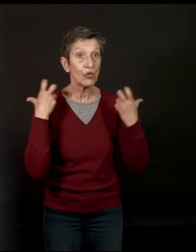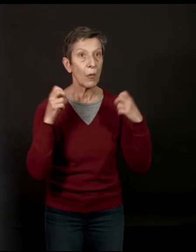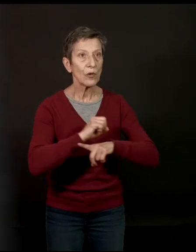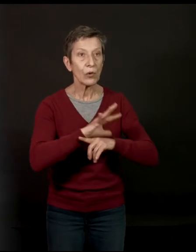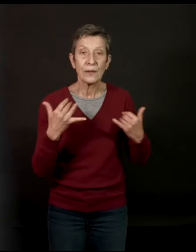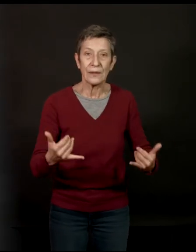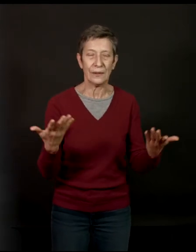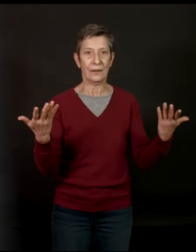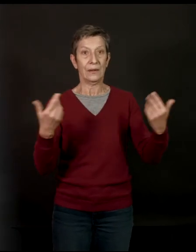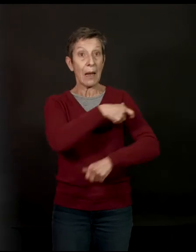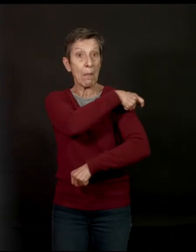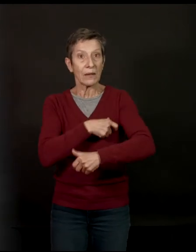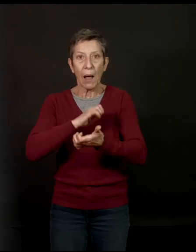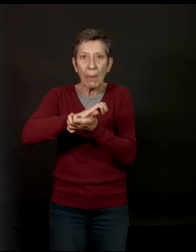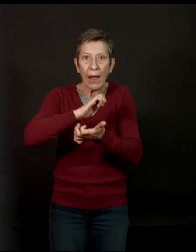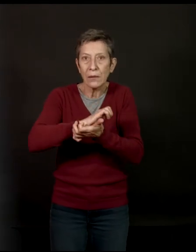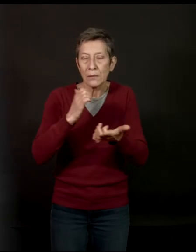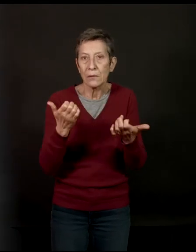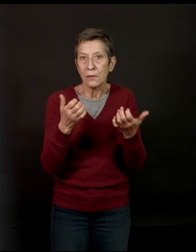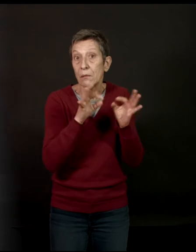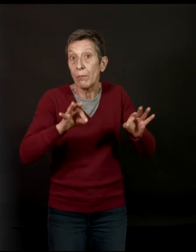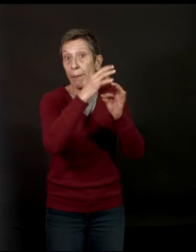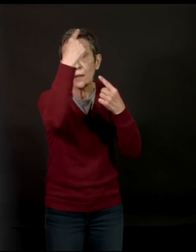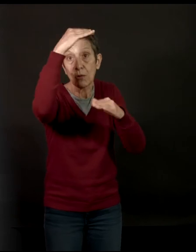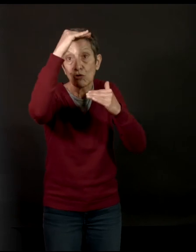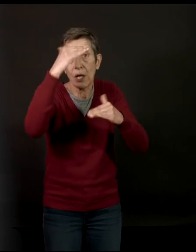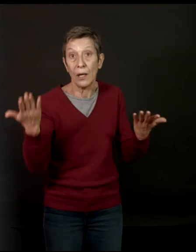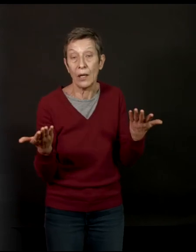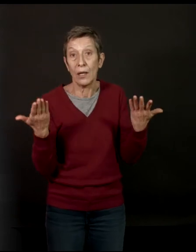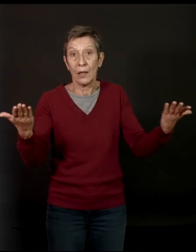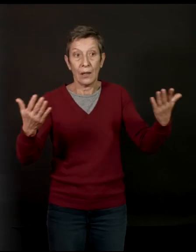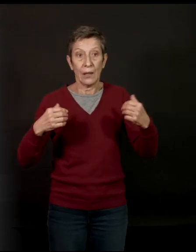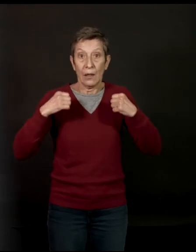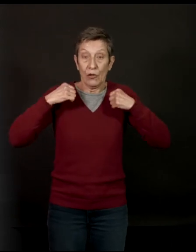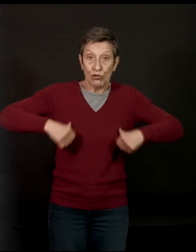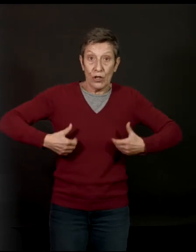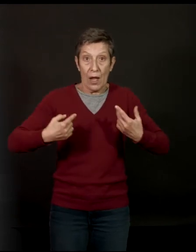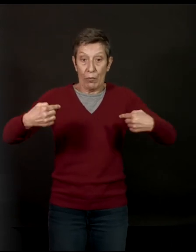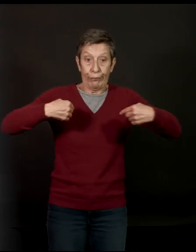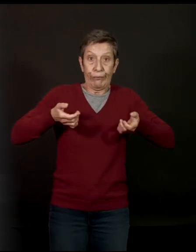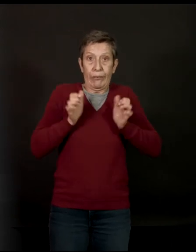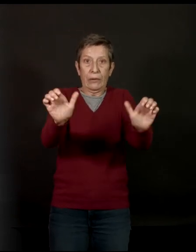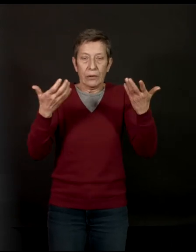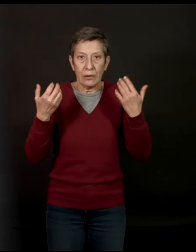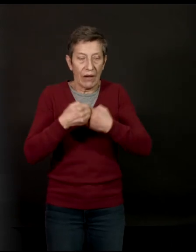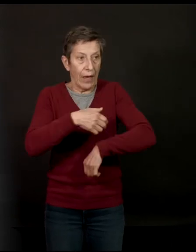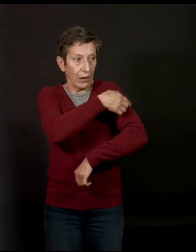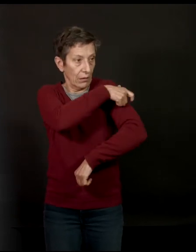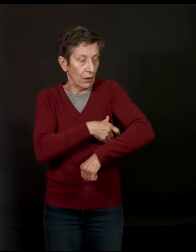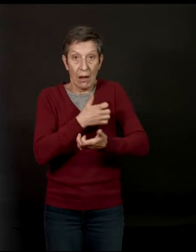Donc, émettre un brassard presse, ou comme ça, à'étranger, un gilet pare-balle avec écrit presse, c'était vous désigner comme une cible, en fait, et